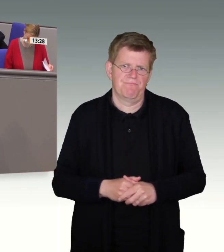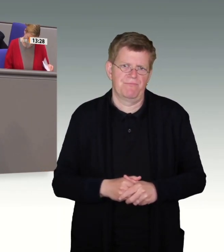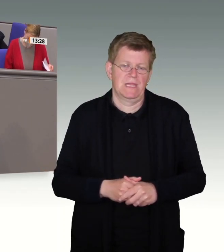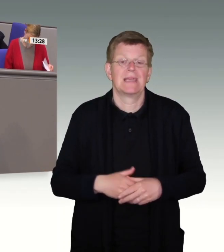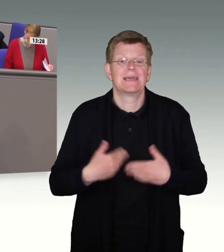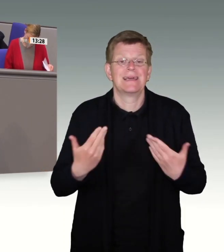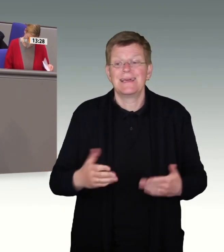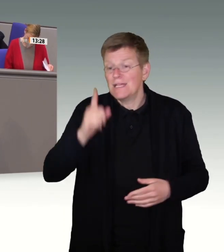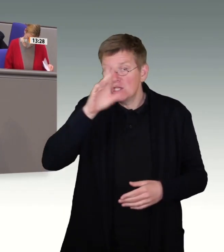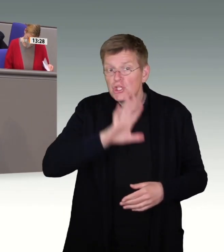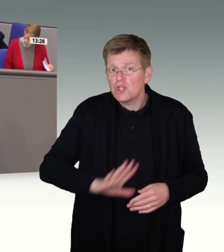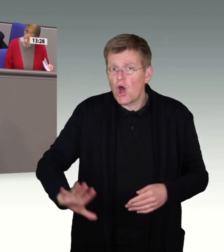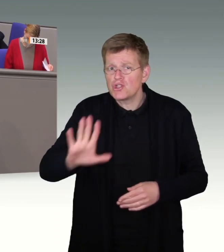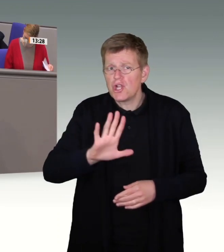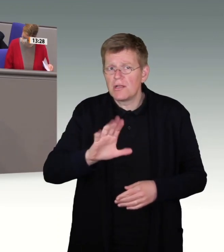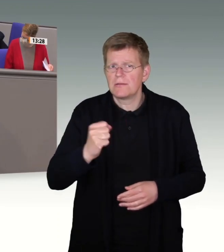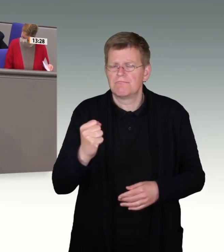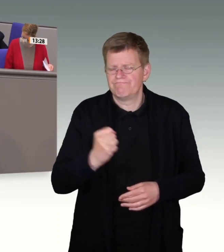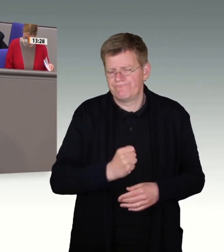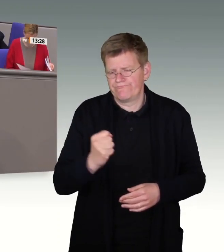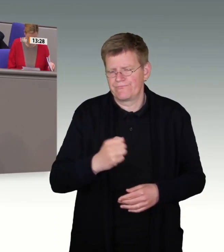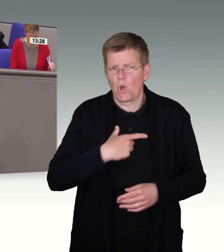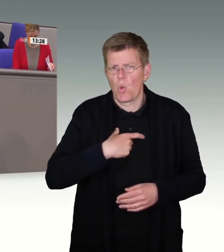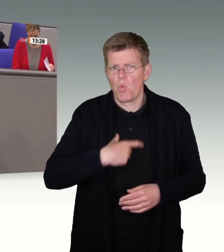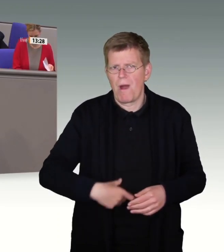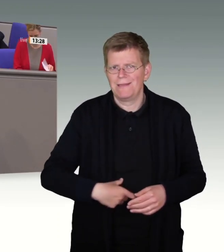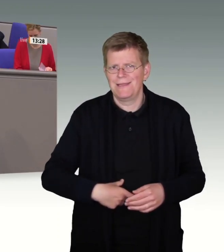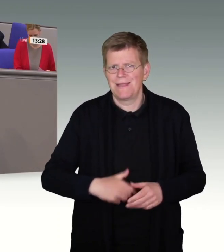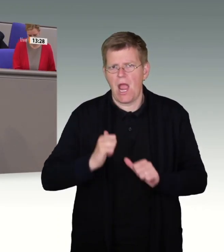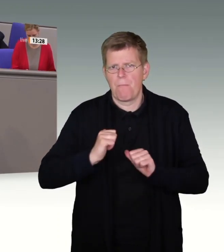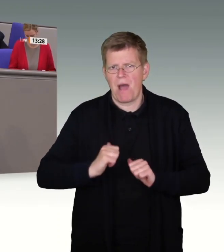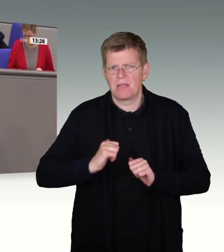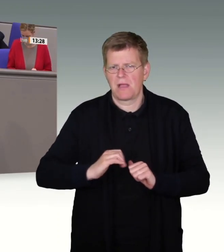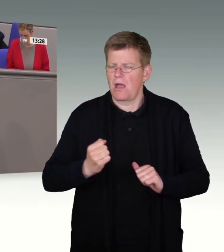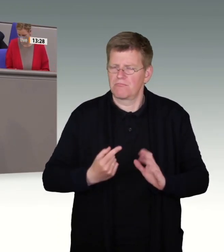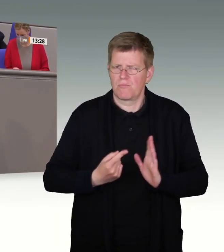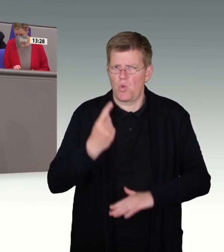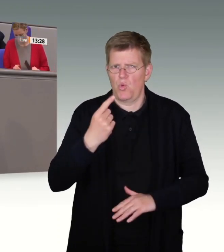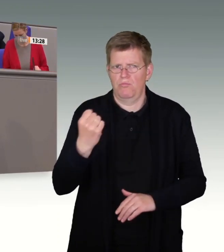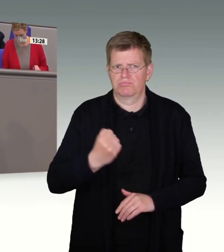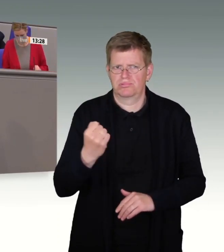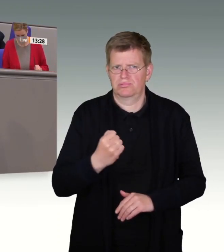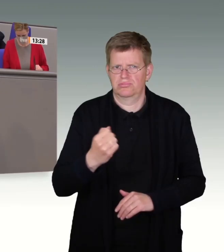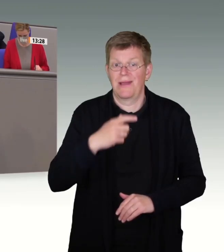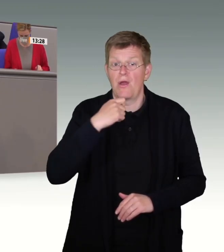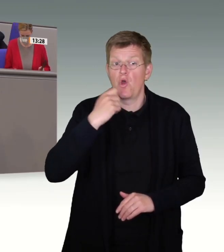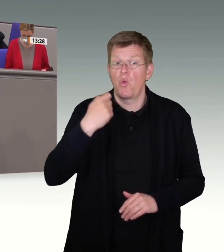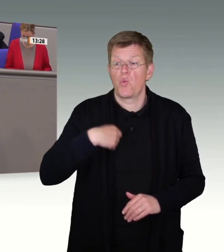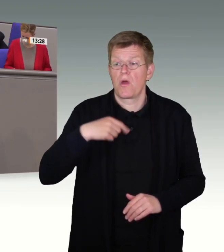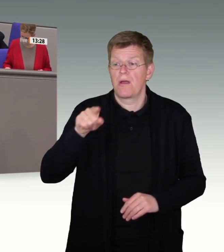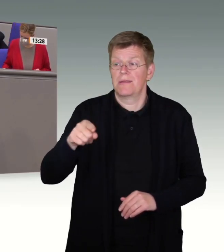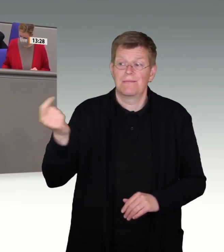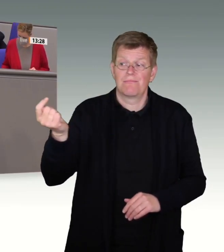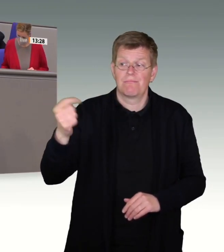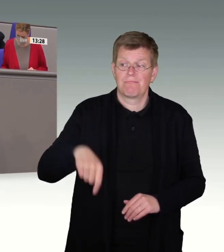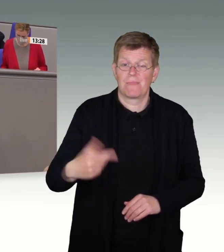nicht oft genug erwähnen, einen großartigen humanitären Beitrag. Aus der Ukraine kamen bisher rund 380 000